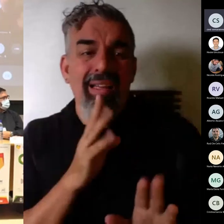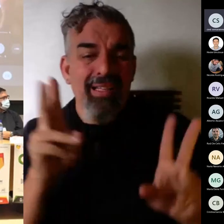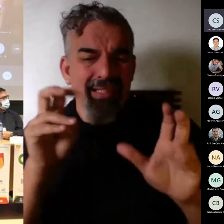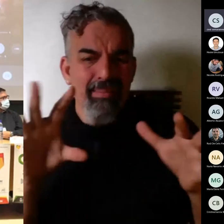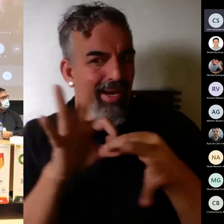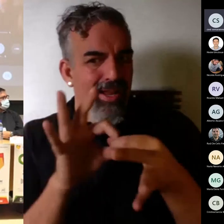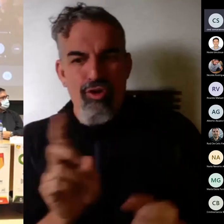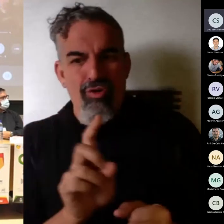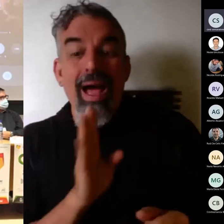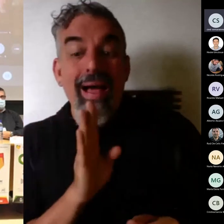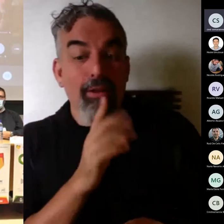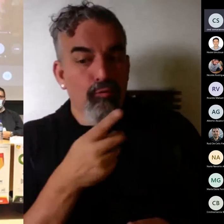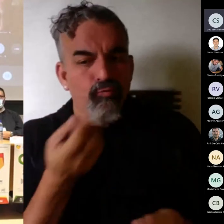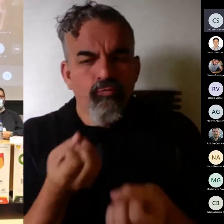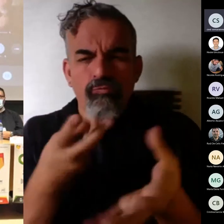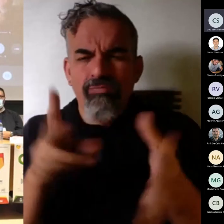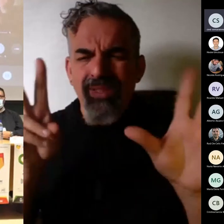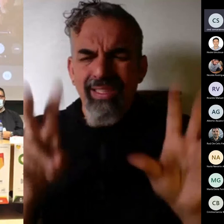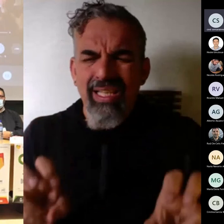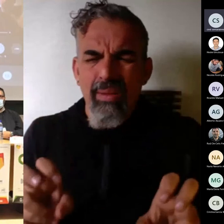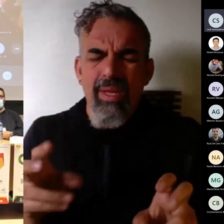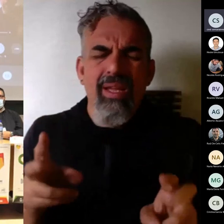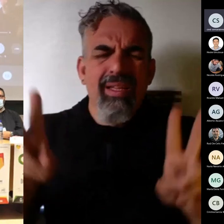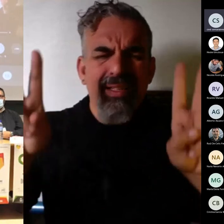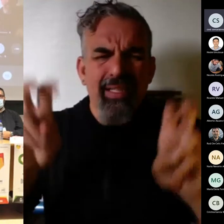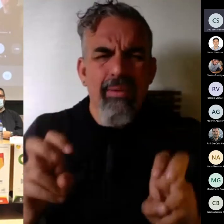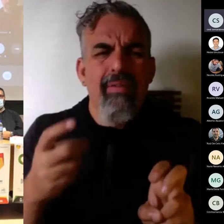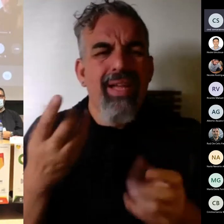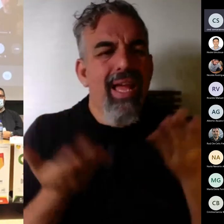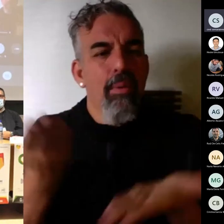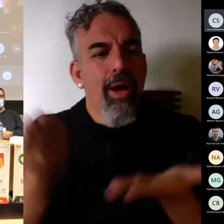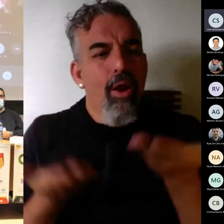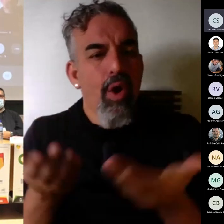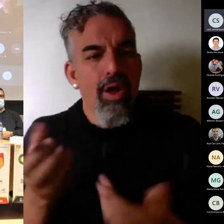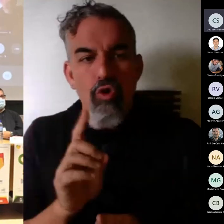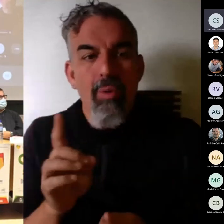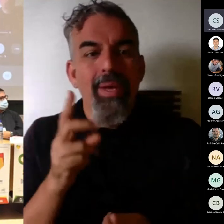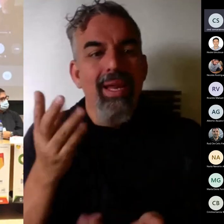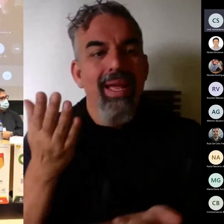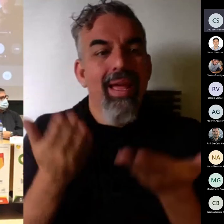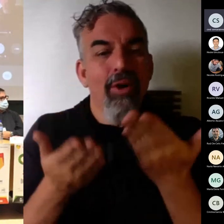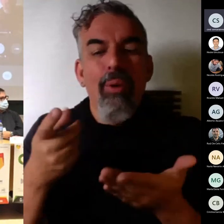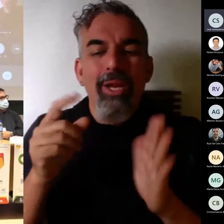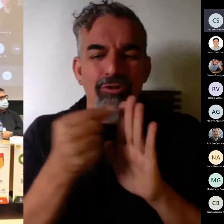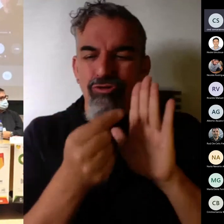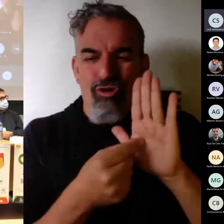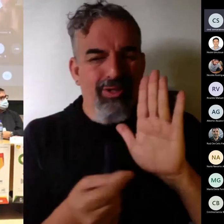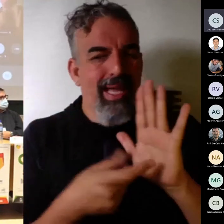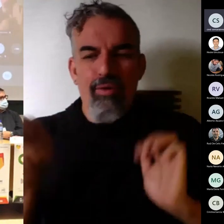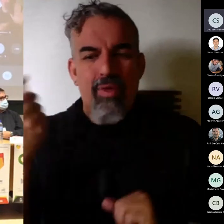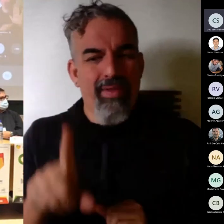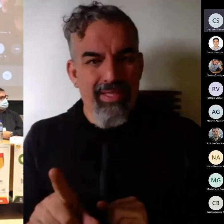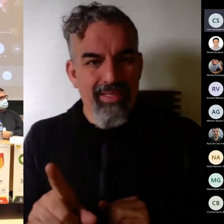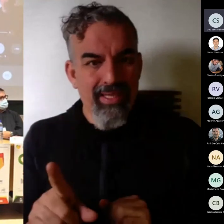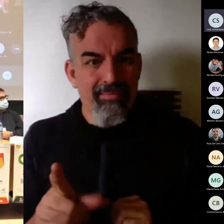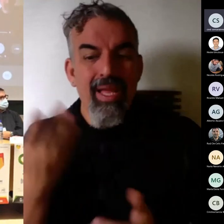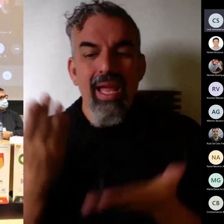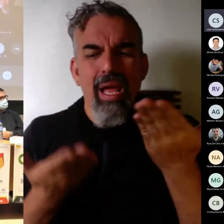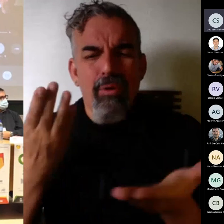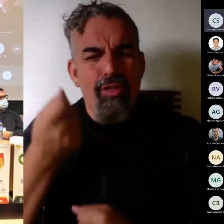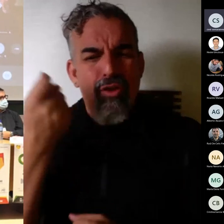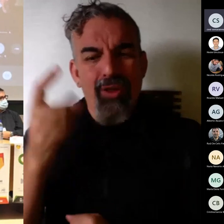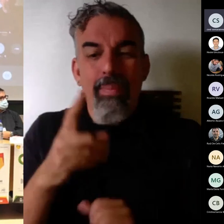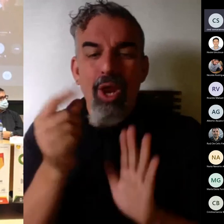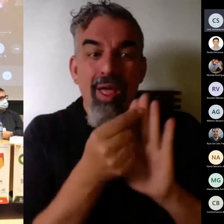más de que no hacía falta no evaluar que hacía falta evaluar las cosas pero no calificar todas las cosas que se evaluaran que creo que era